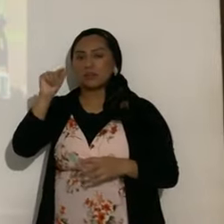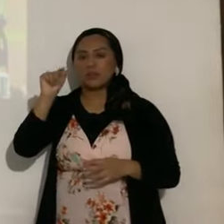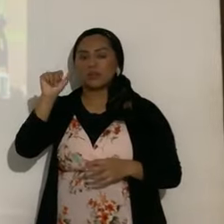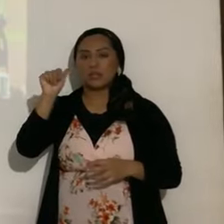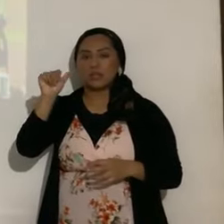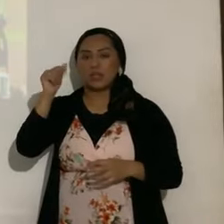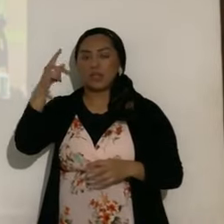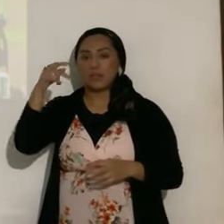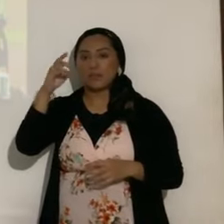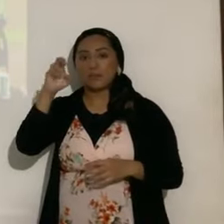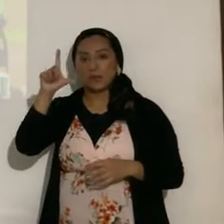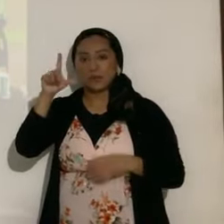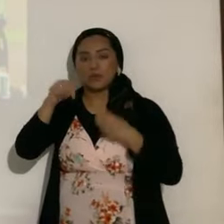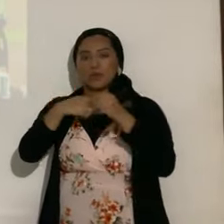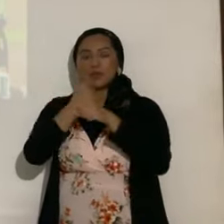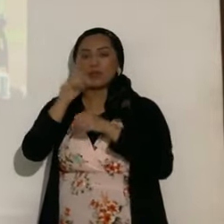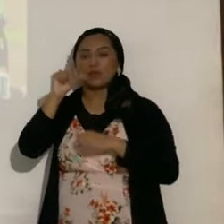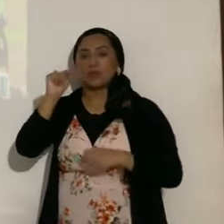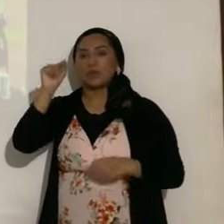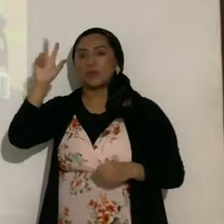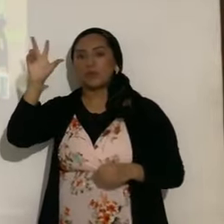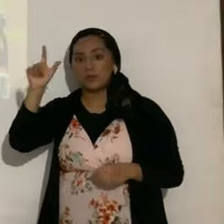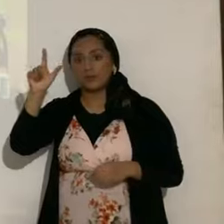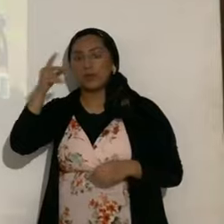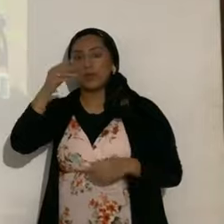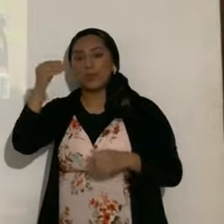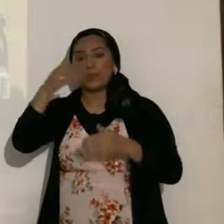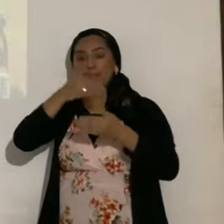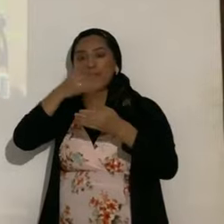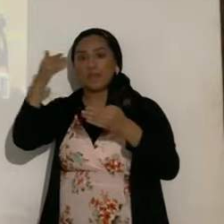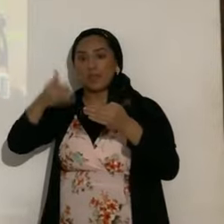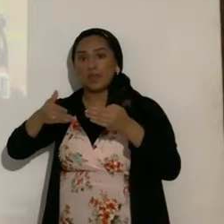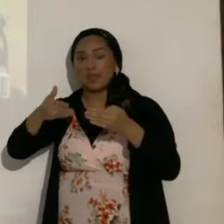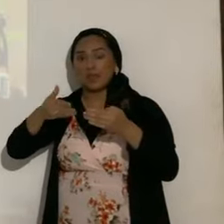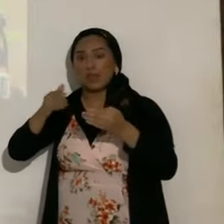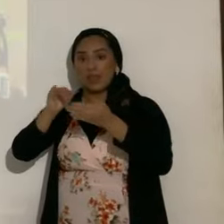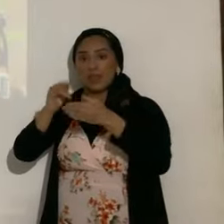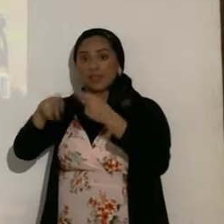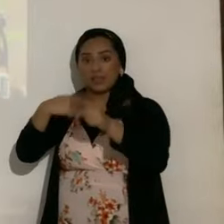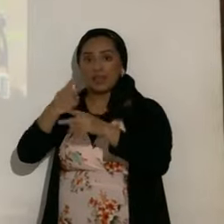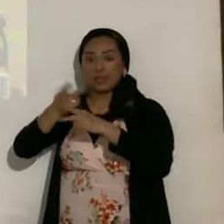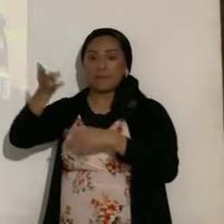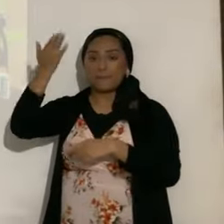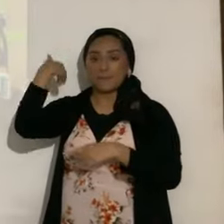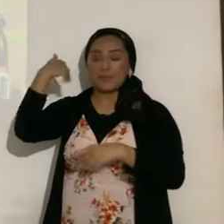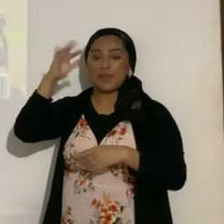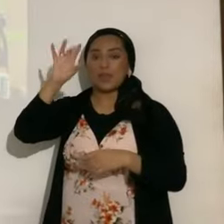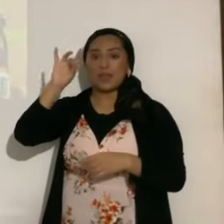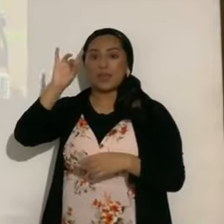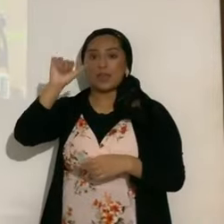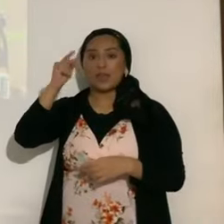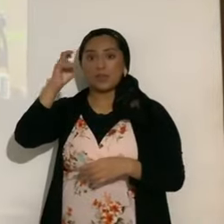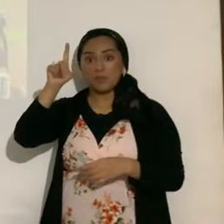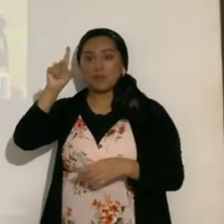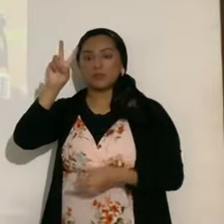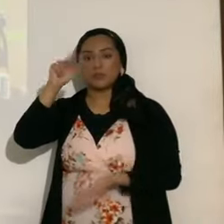año 2023, y el último eclipse de este tipo, fue el 8 de abril del 2005, hace